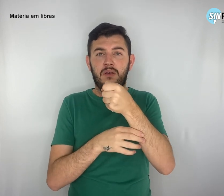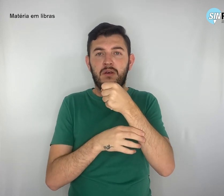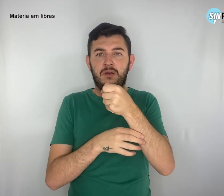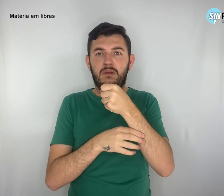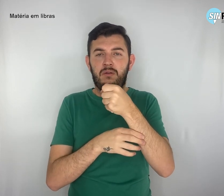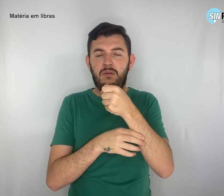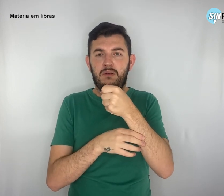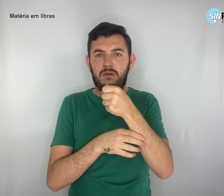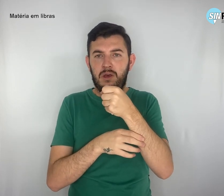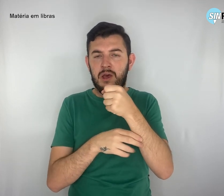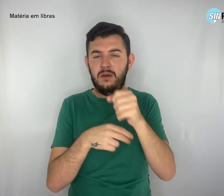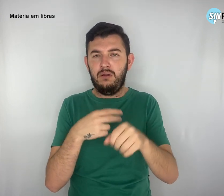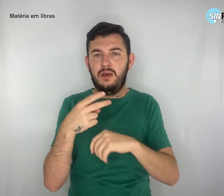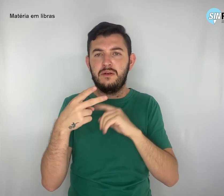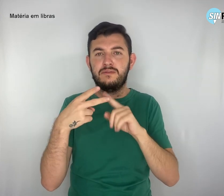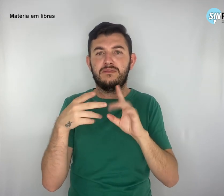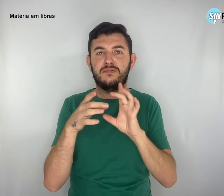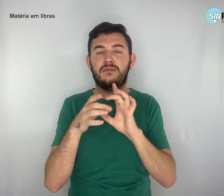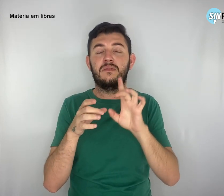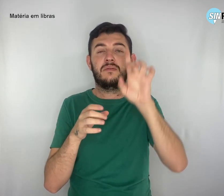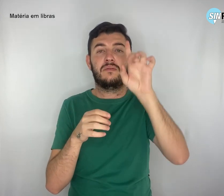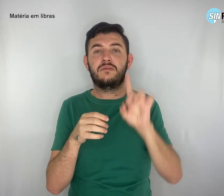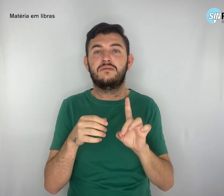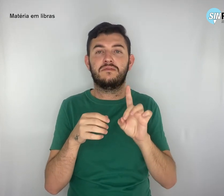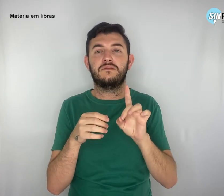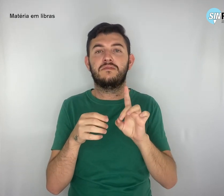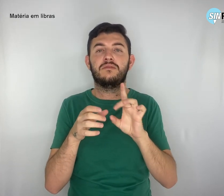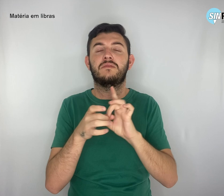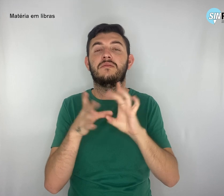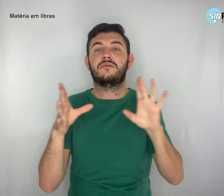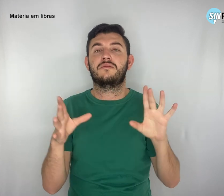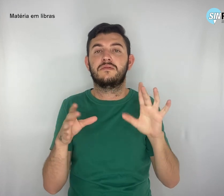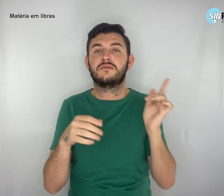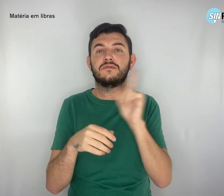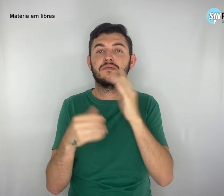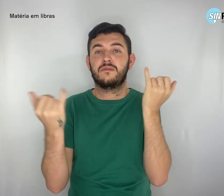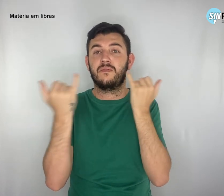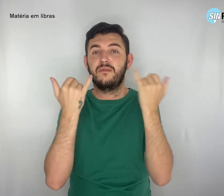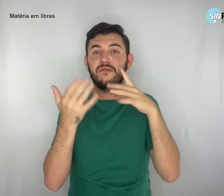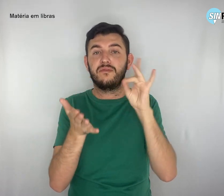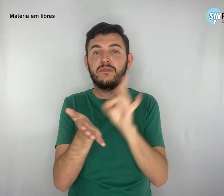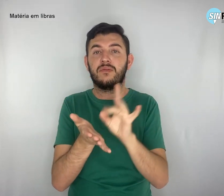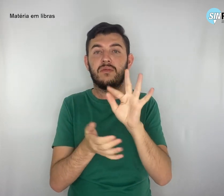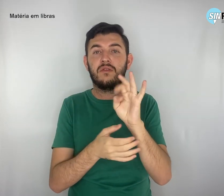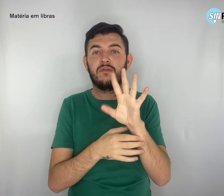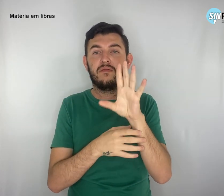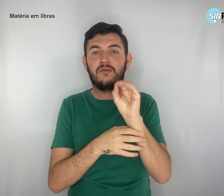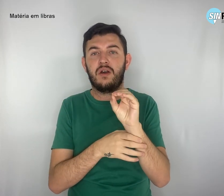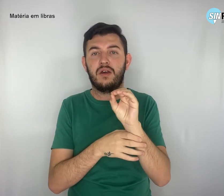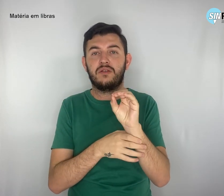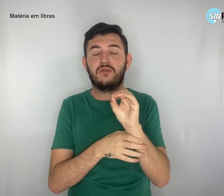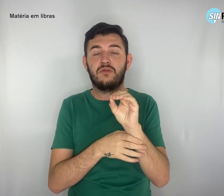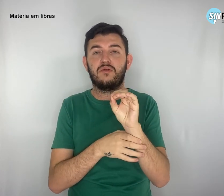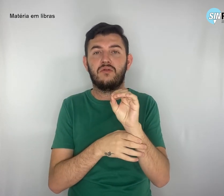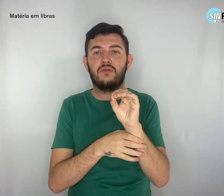o direito de ter informações reais sobre o fato verdadeiro com a veiculação de interesses